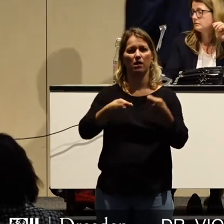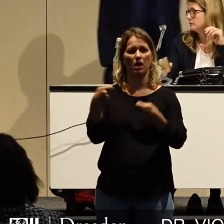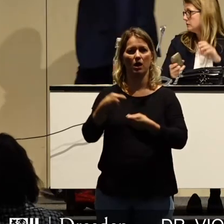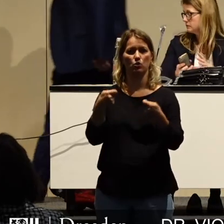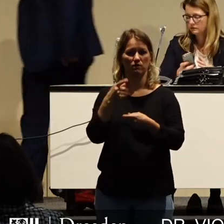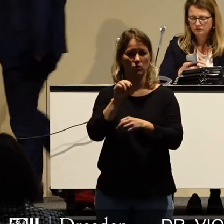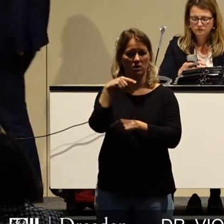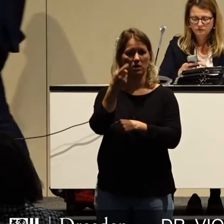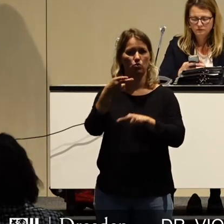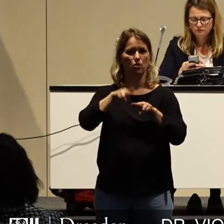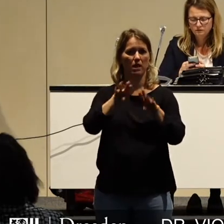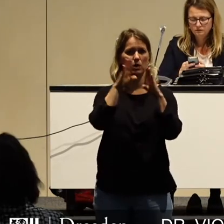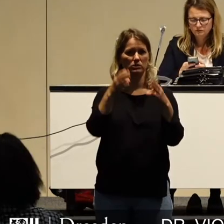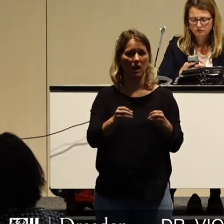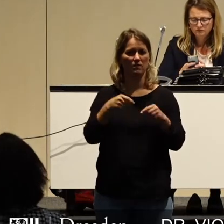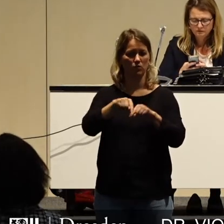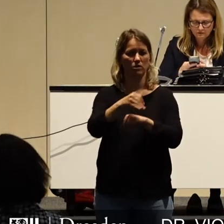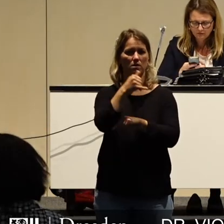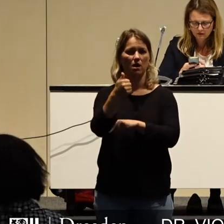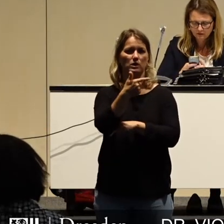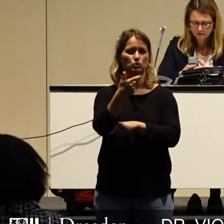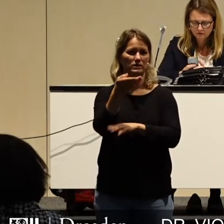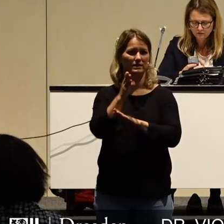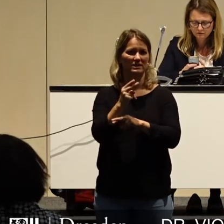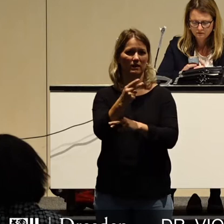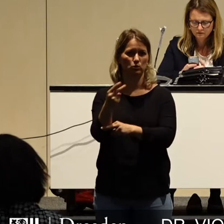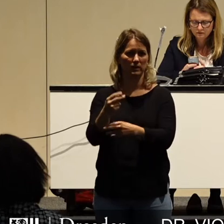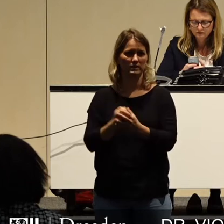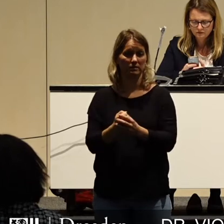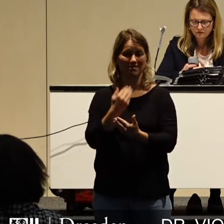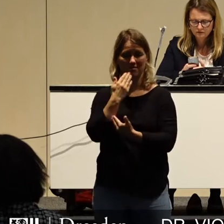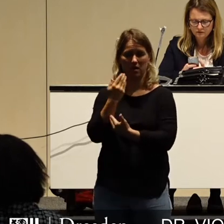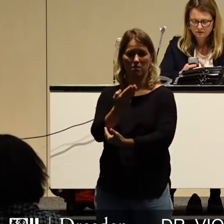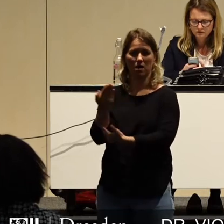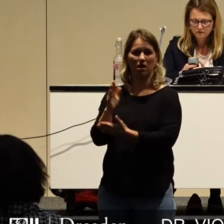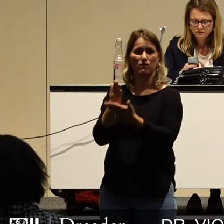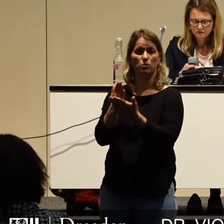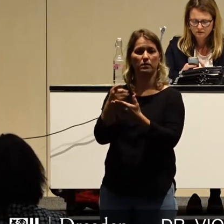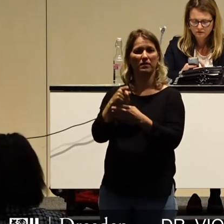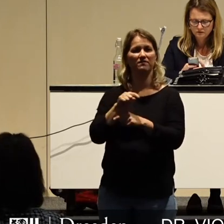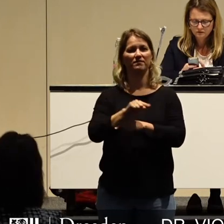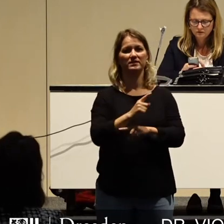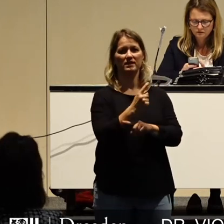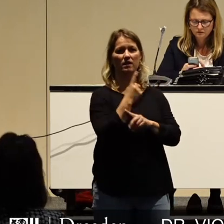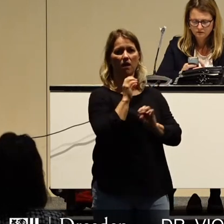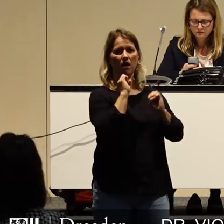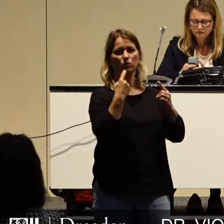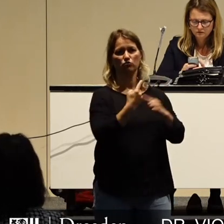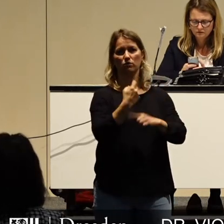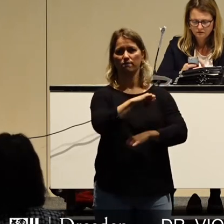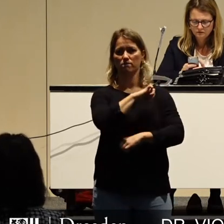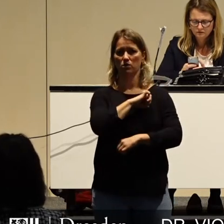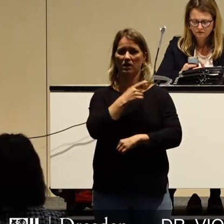erstellenden Doppelhaushalt 2021-2022. Dankbar deshalb, weil diese Aktuelle Stunde ein Bewusstsein dafür schafft,